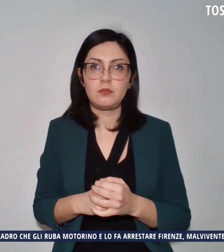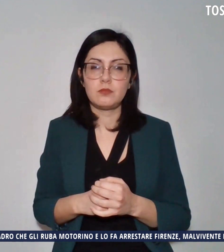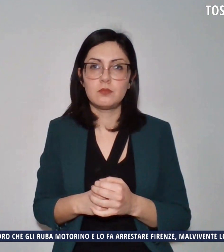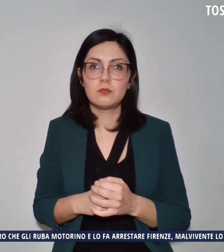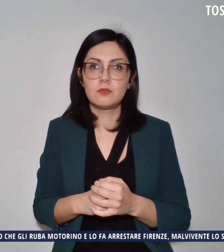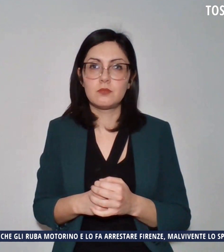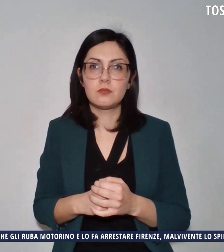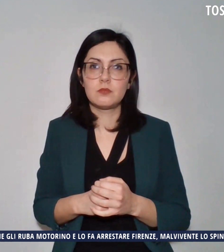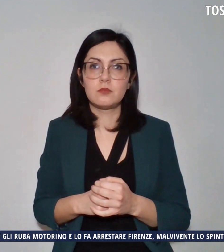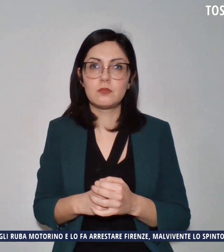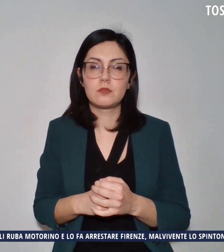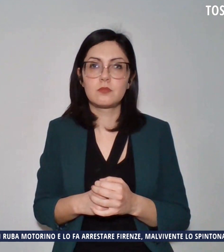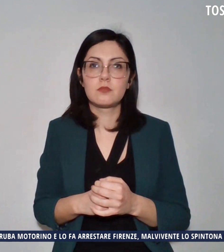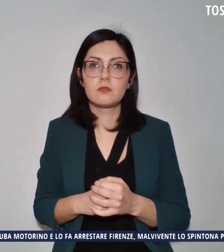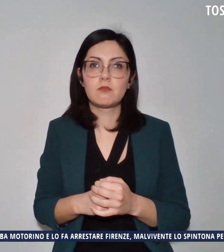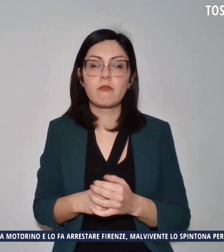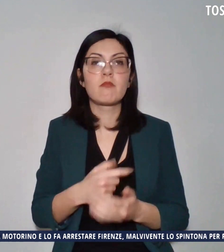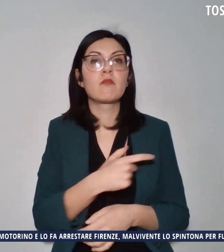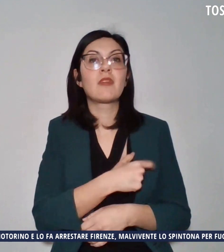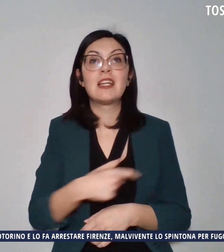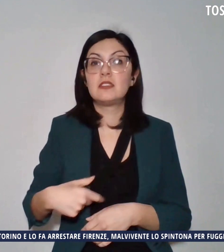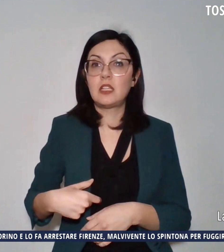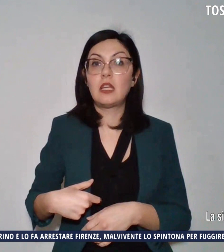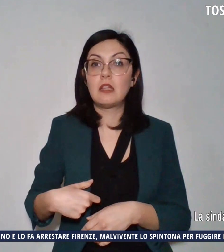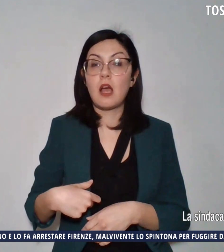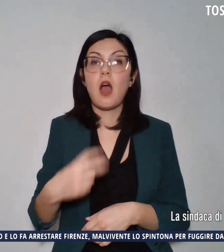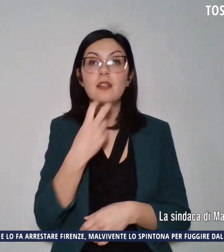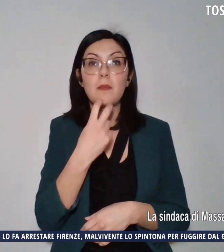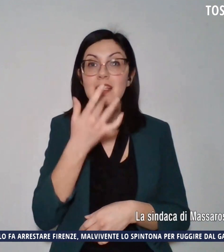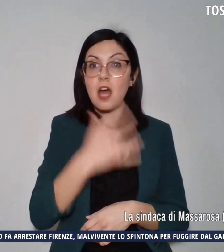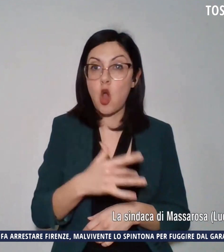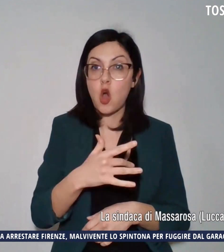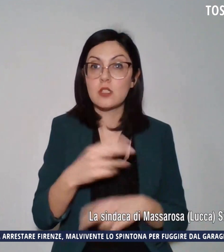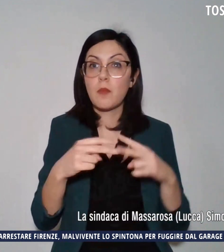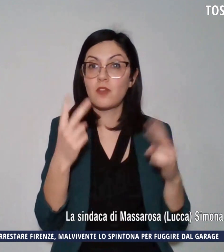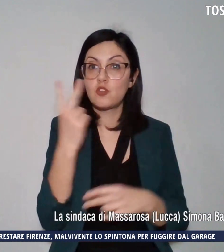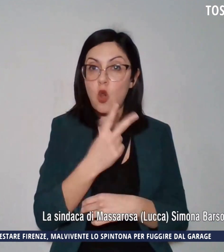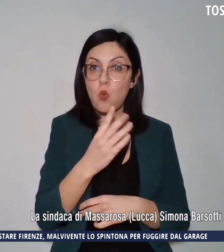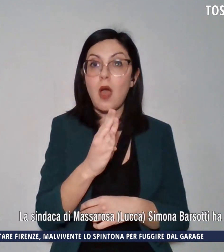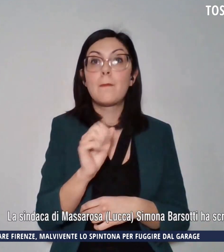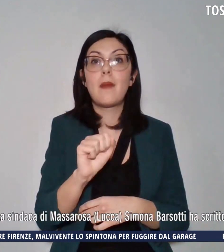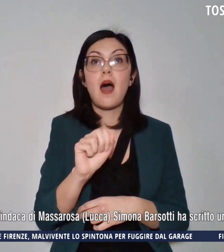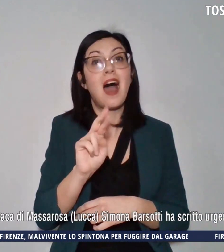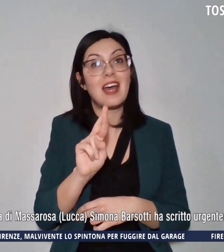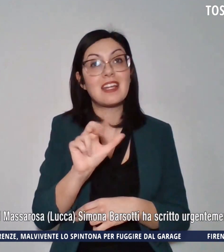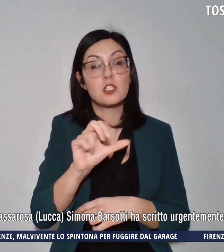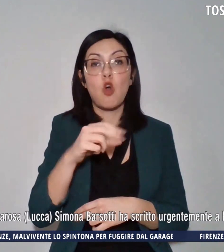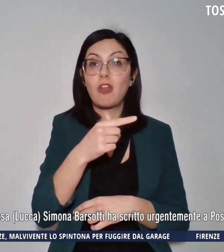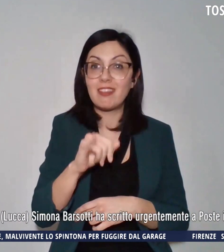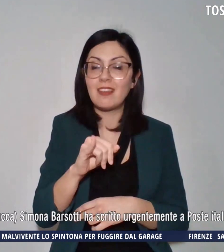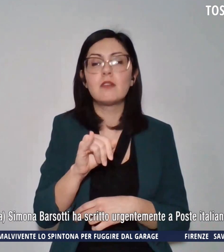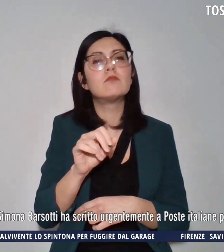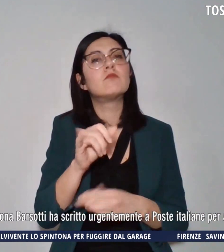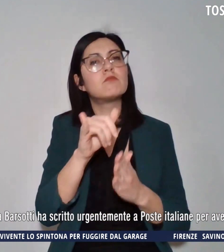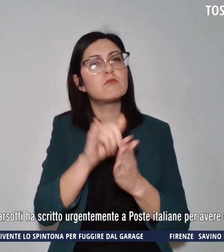La sindaca di Massarosa, provincia di Lucca, Simona Barsotti, ha scritto urgentemente